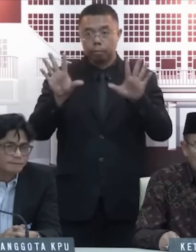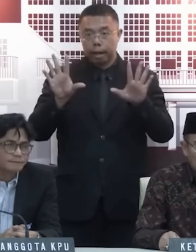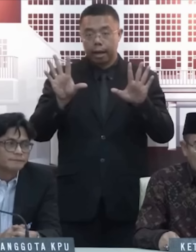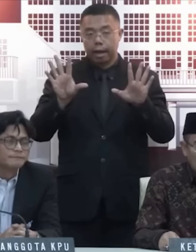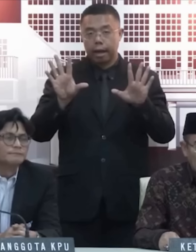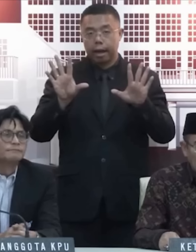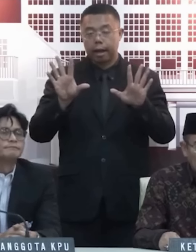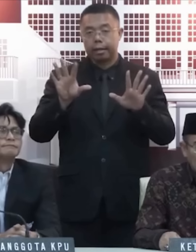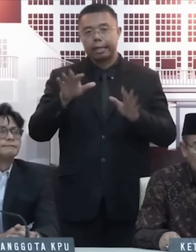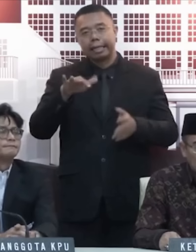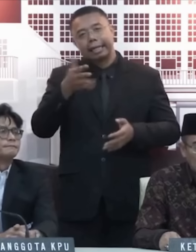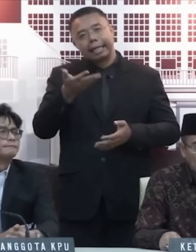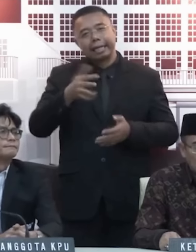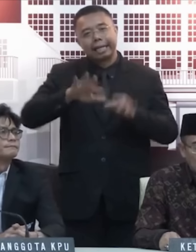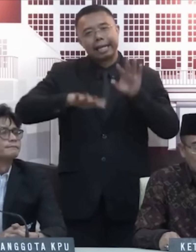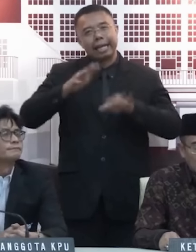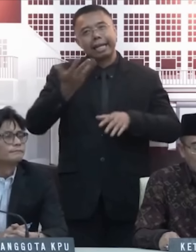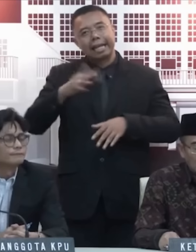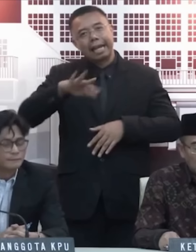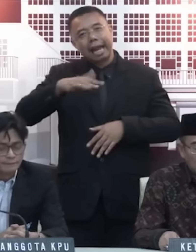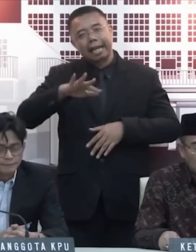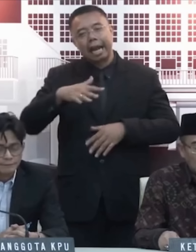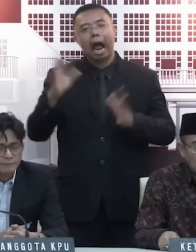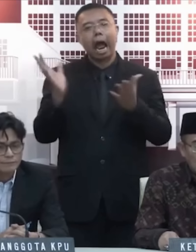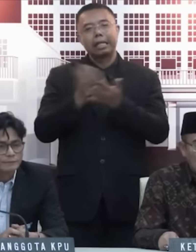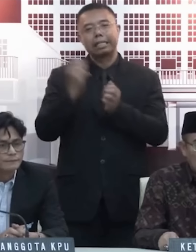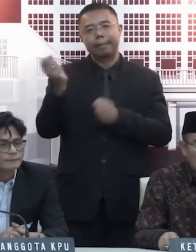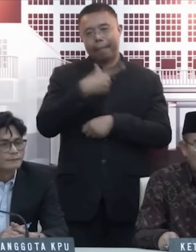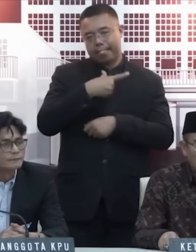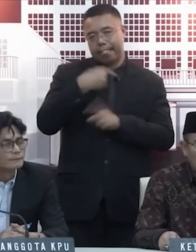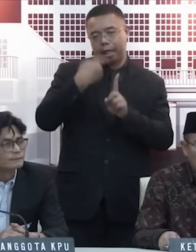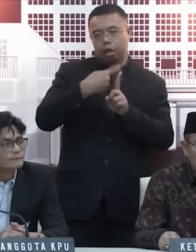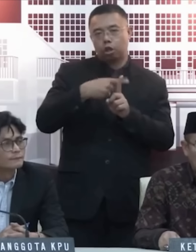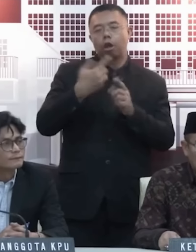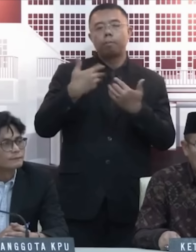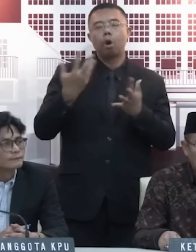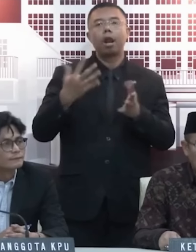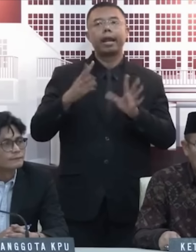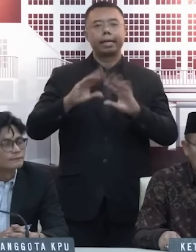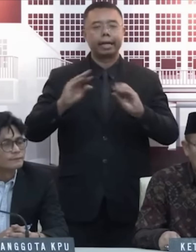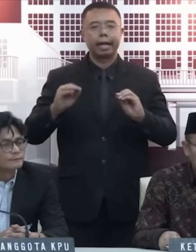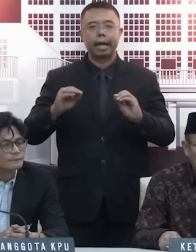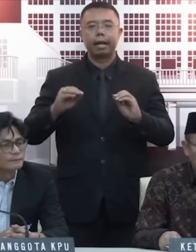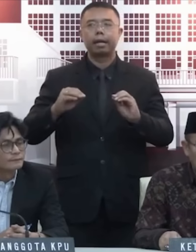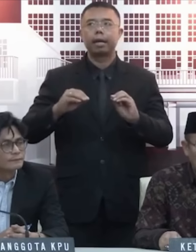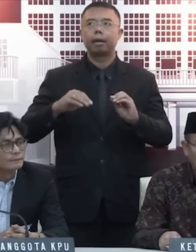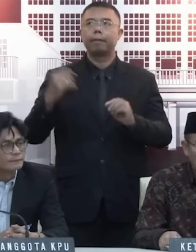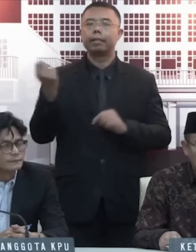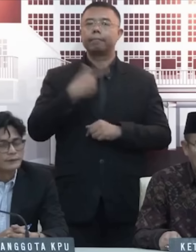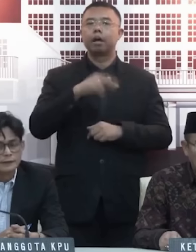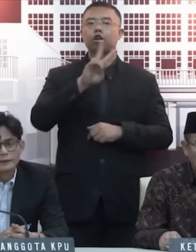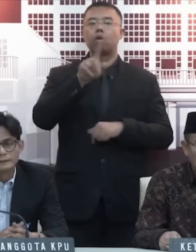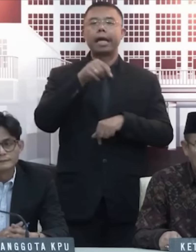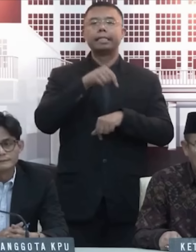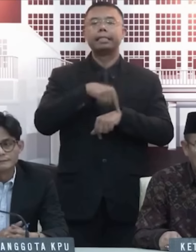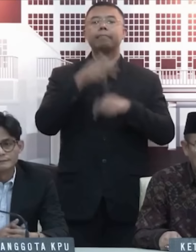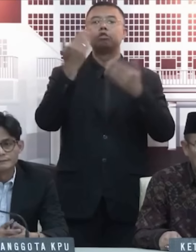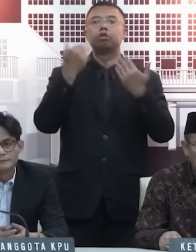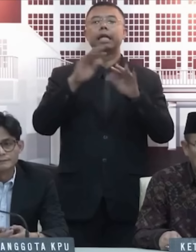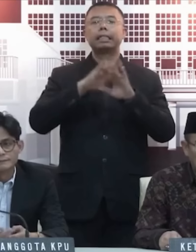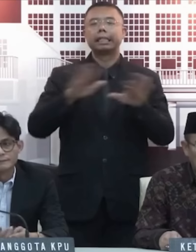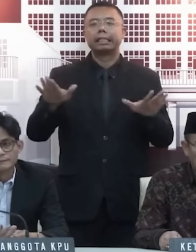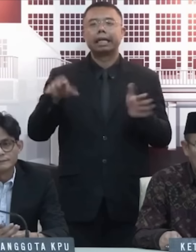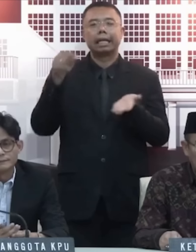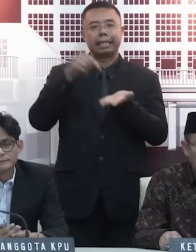pengumuman perakiraan hasil penghitungan cepat pemilu hanya boleh dilakukan paling cepat, 2 jam setelah selesai